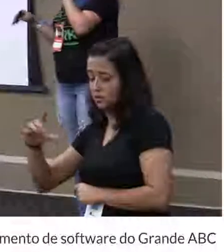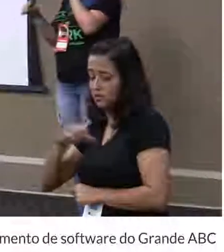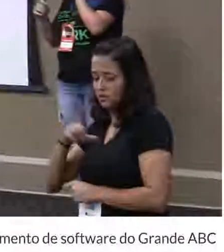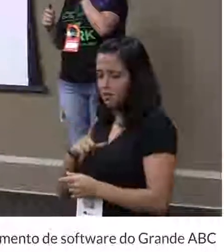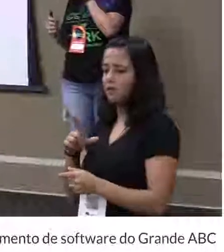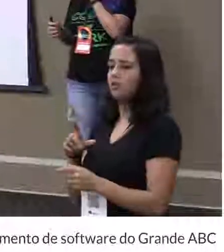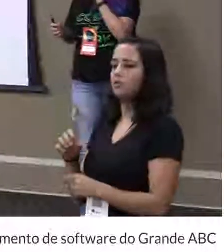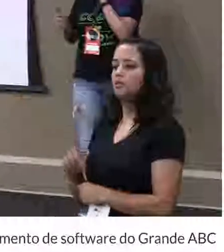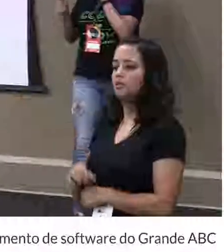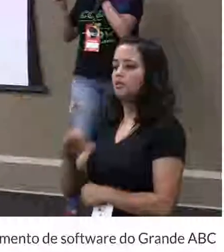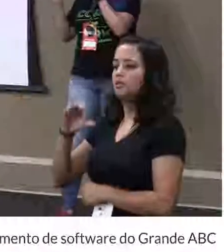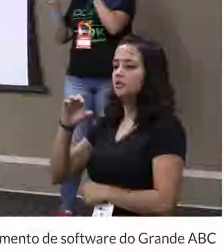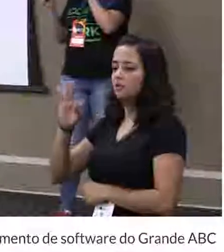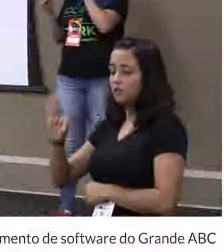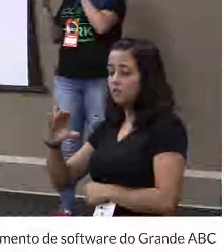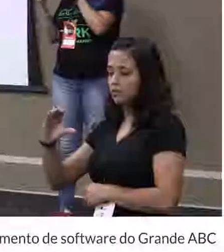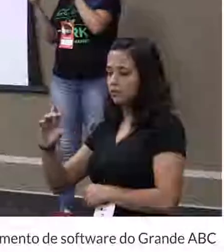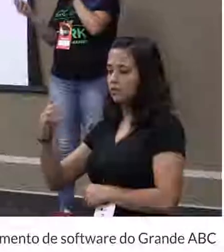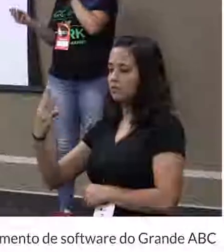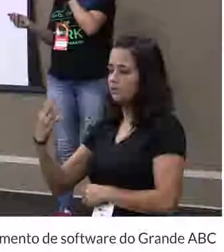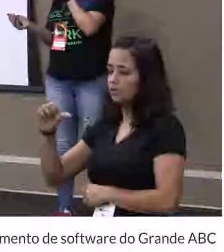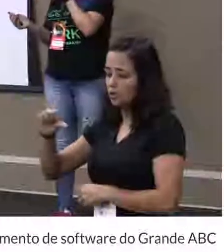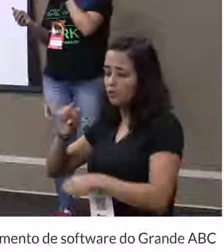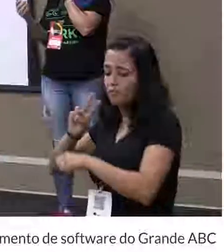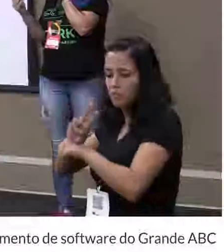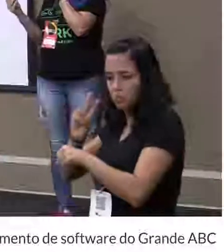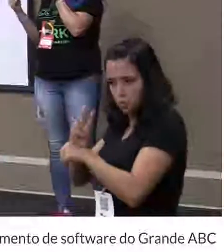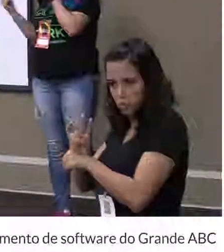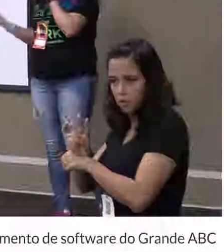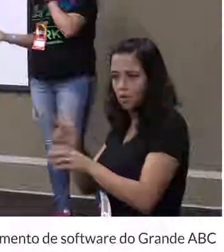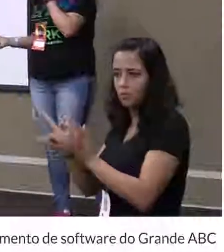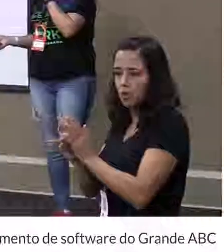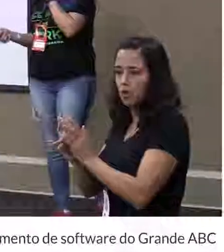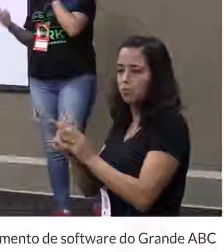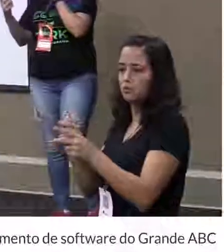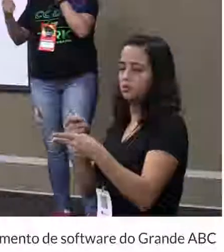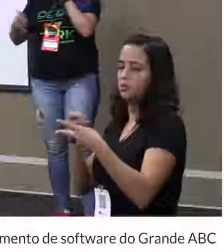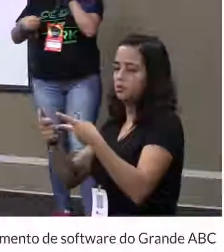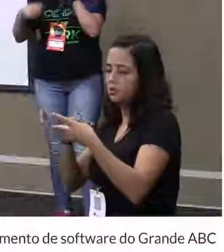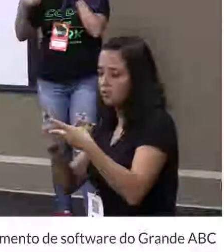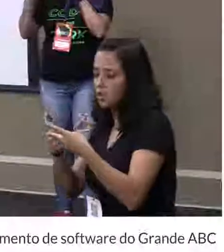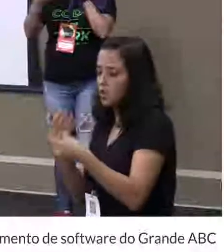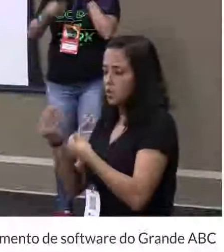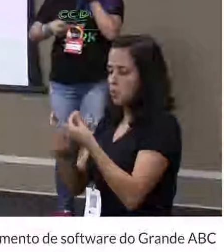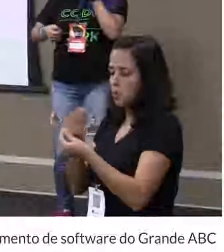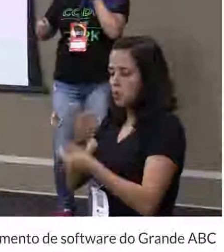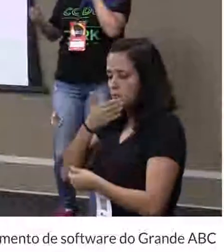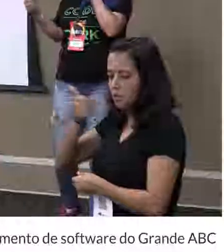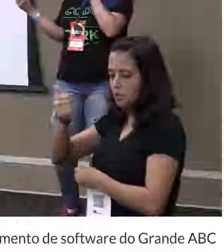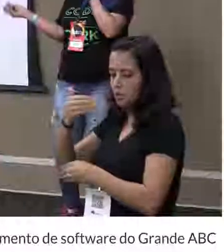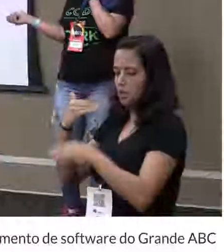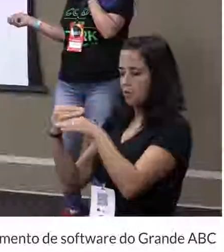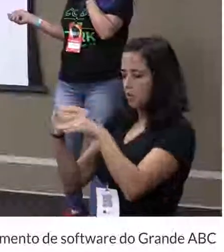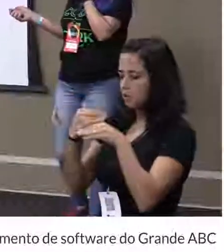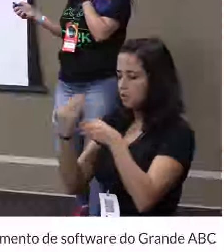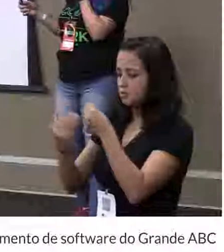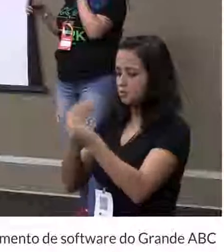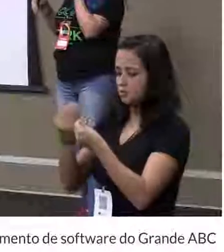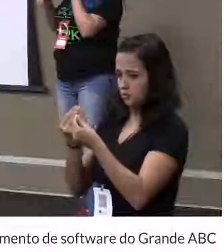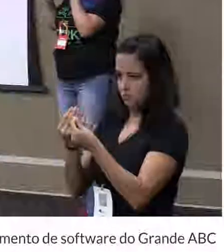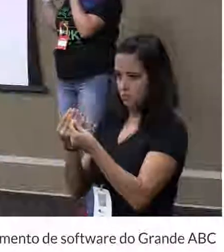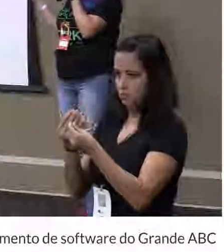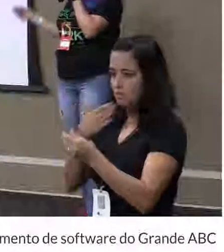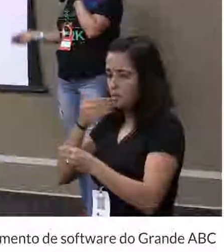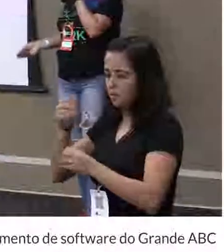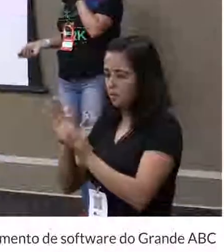lá, o TC39, que é quem cuida mesmo da questão do JavaScript. Que é quem define como que vai melhorar, o que vai melhorar do JavaScript,